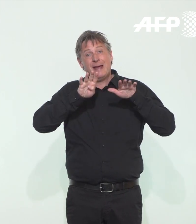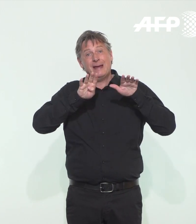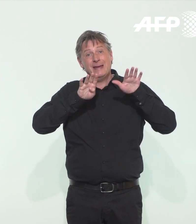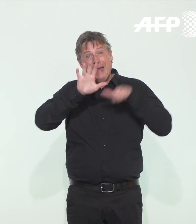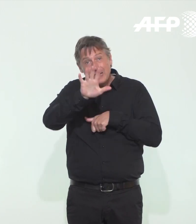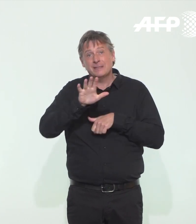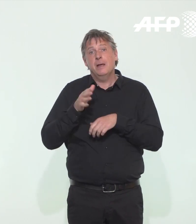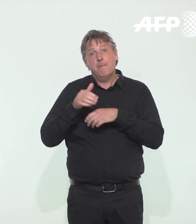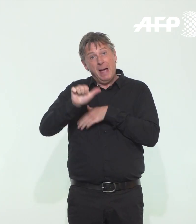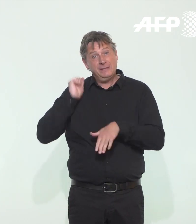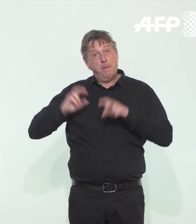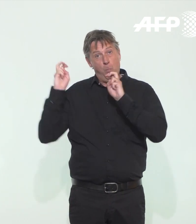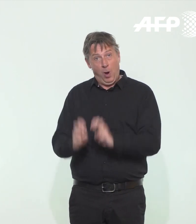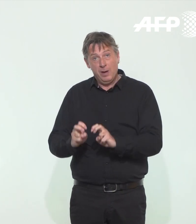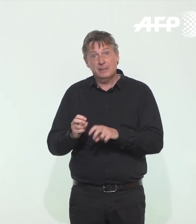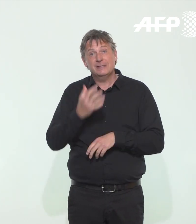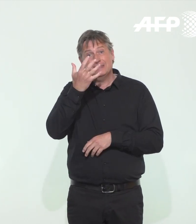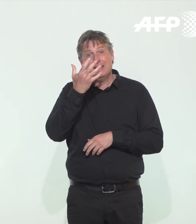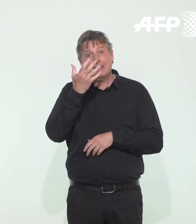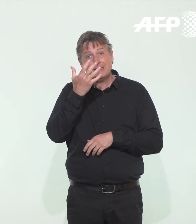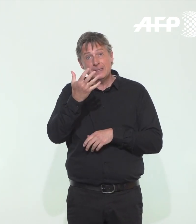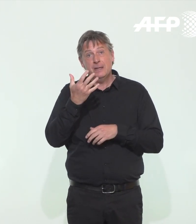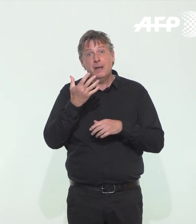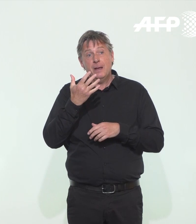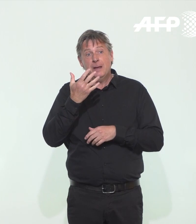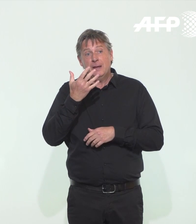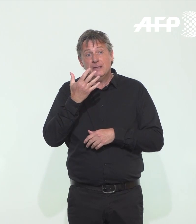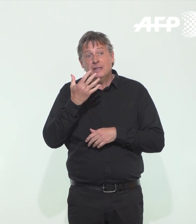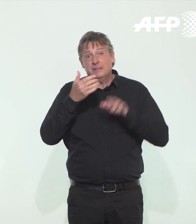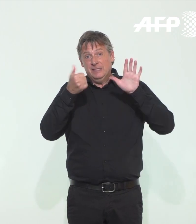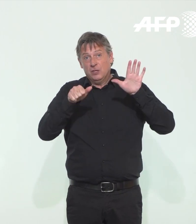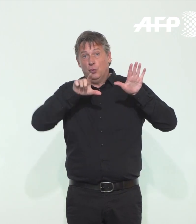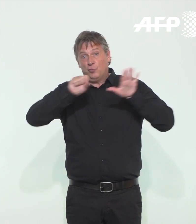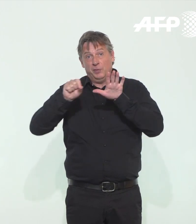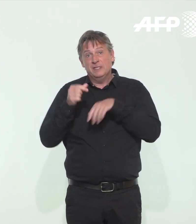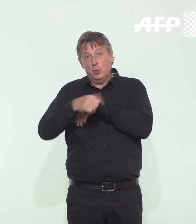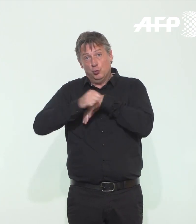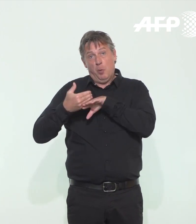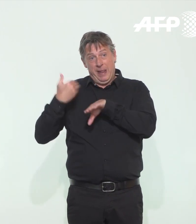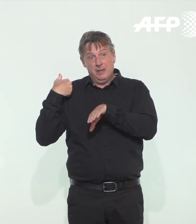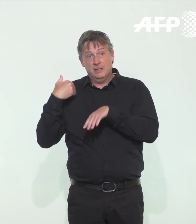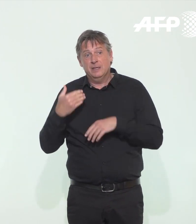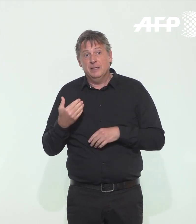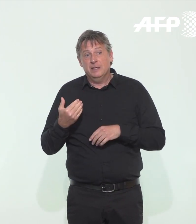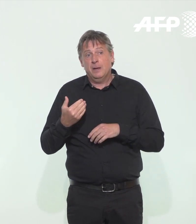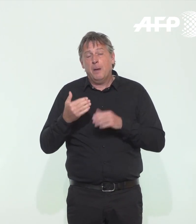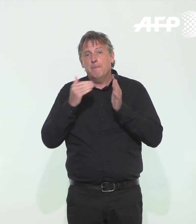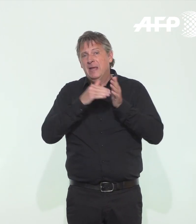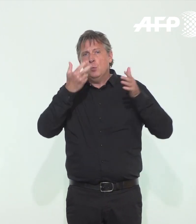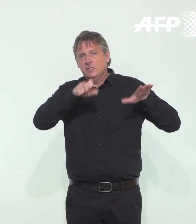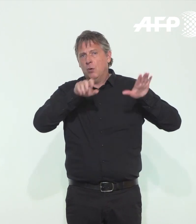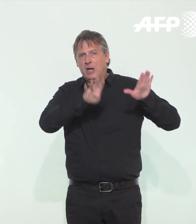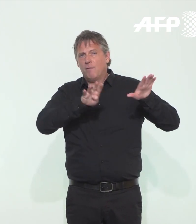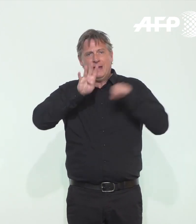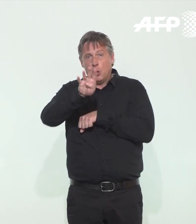506 nouvelles admissions ont été enregistrées, c'était 670 il y a une semaine. 1 894